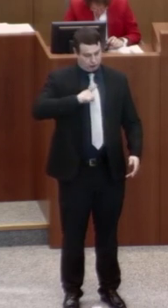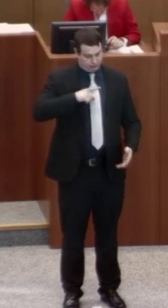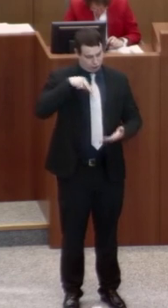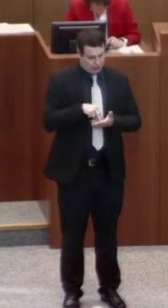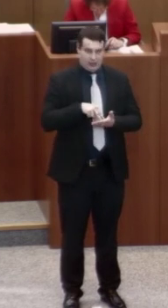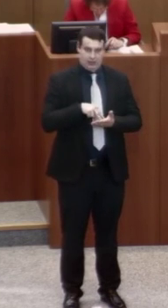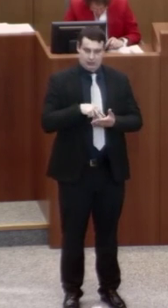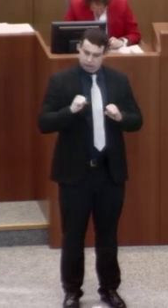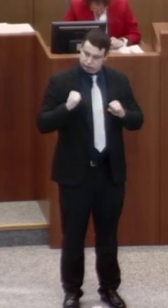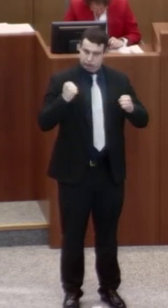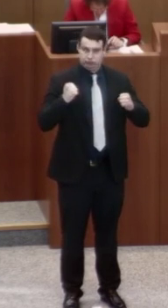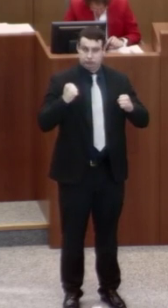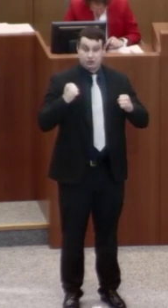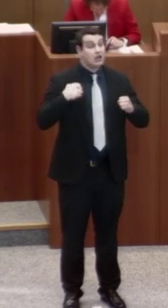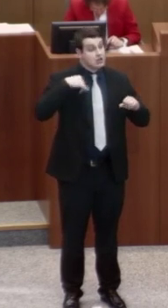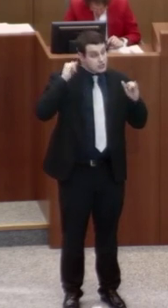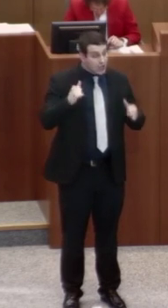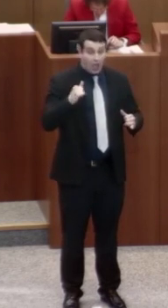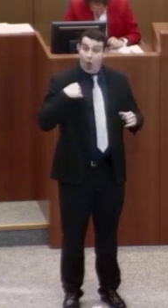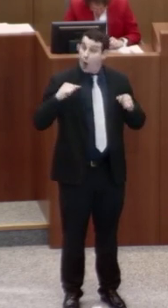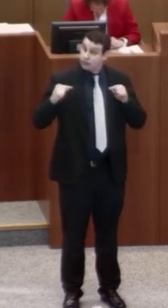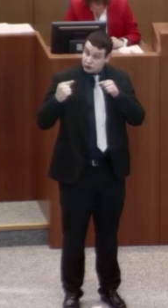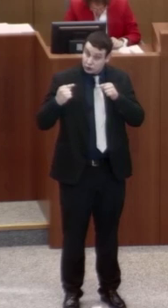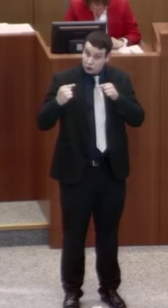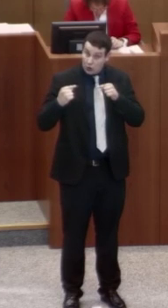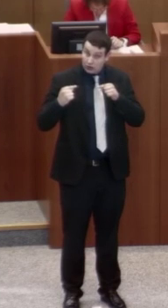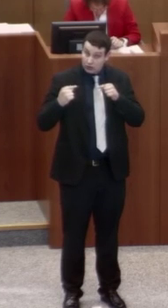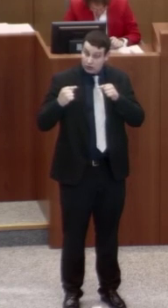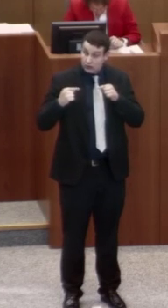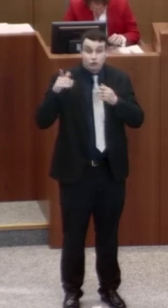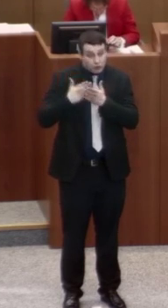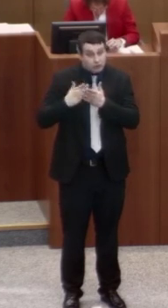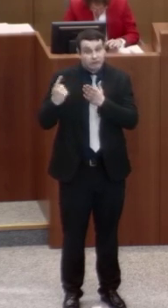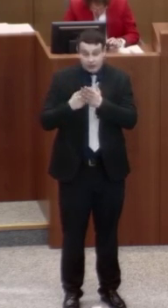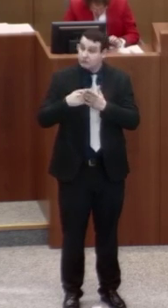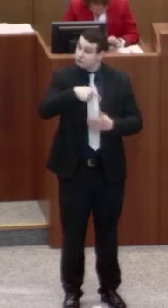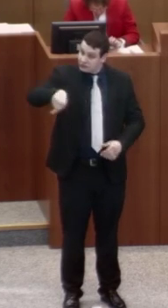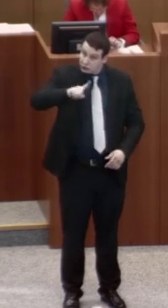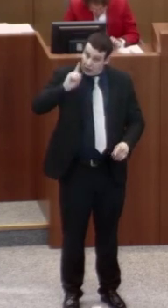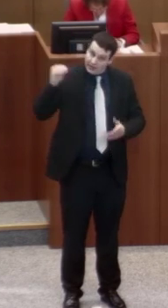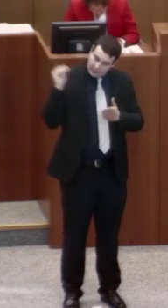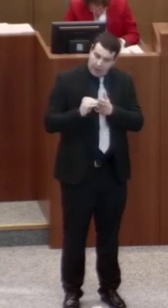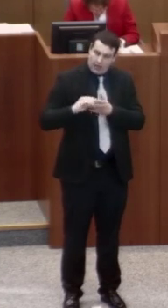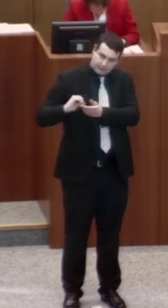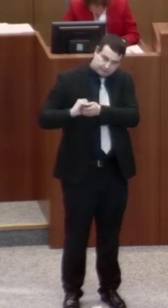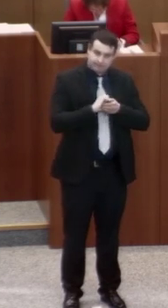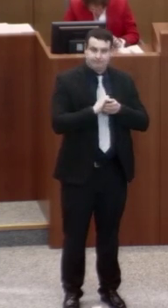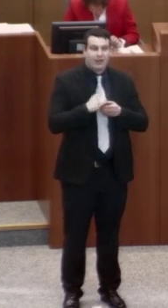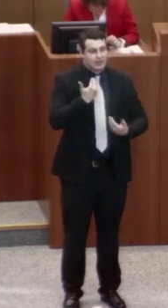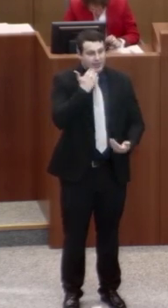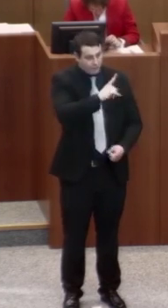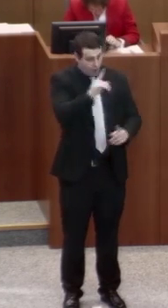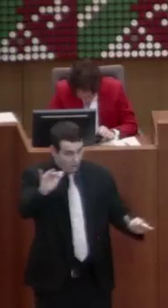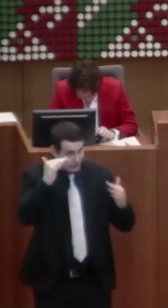Sie sind in der Tat aufgerufen, meine Damen und Herren von der Opposition, hier diesen Schritt mitzugehen. Und ich danke Ihnen für Ihre Aufmerksamkeit.